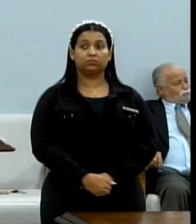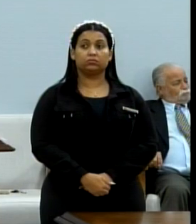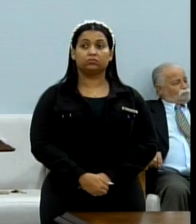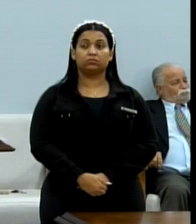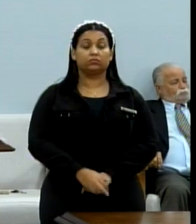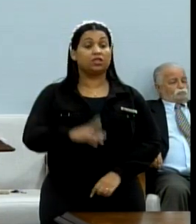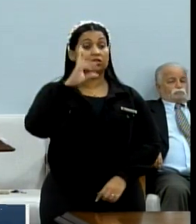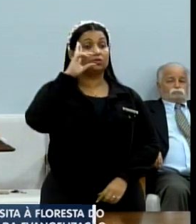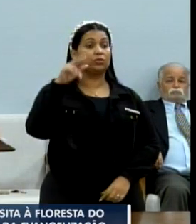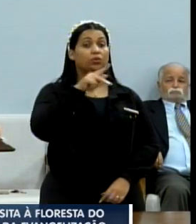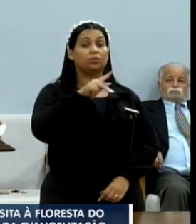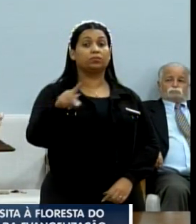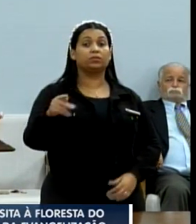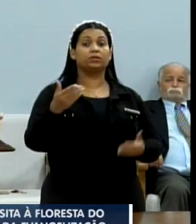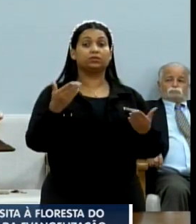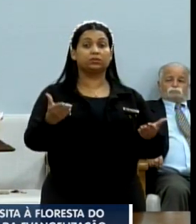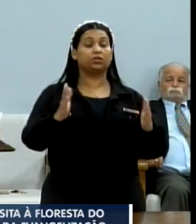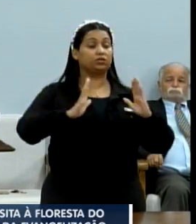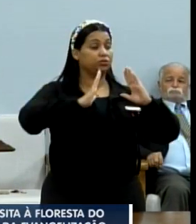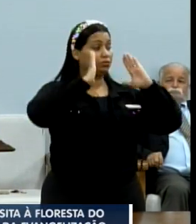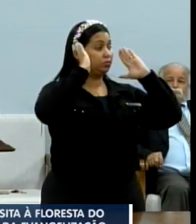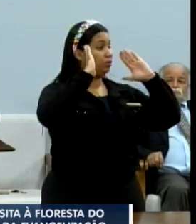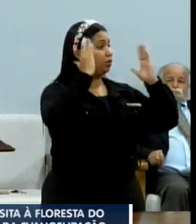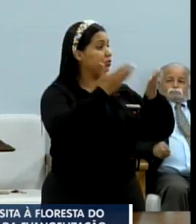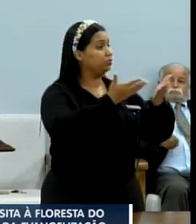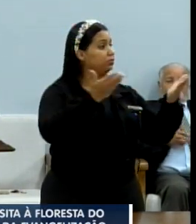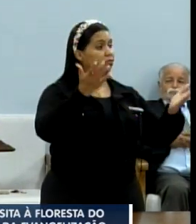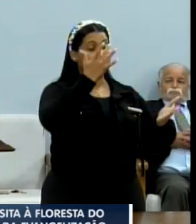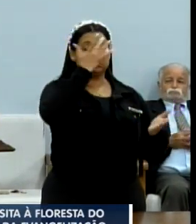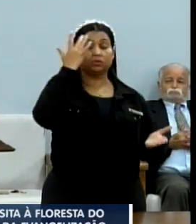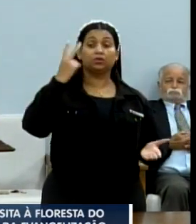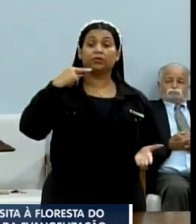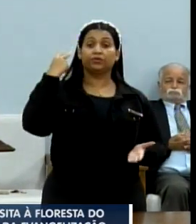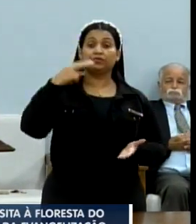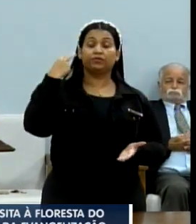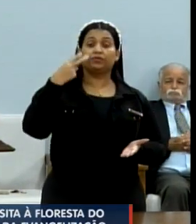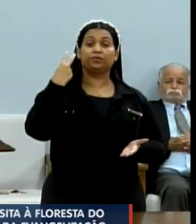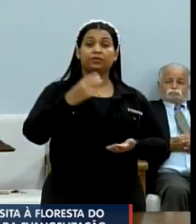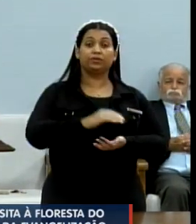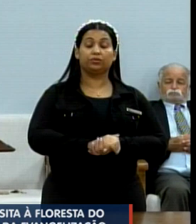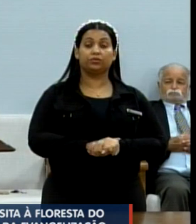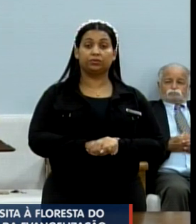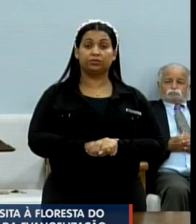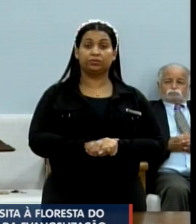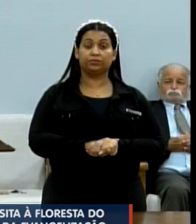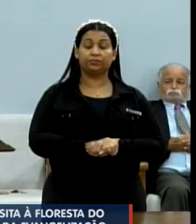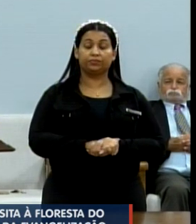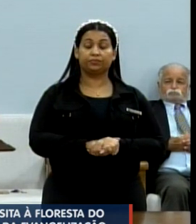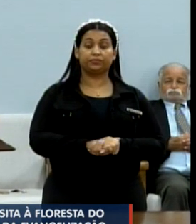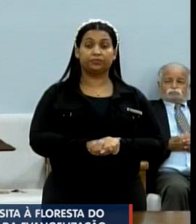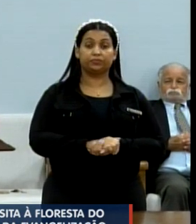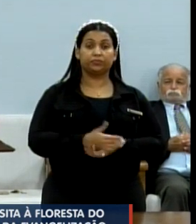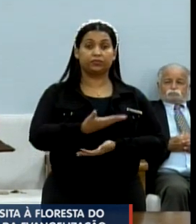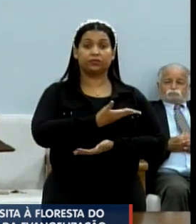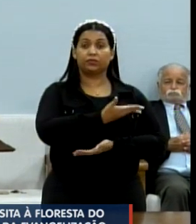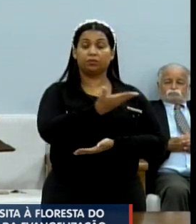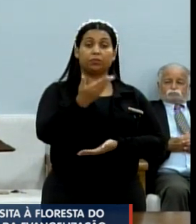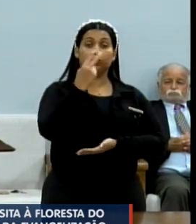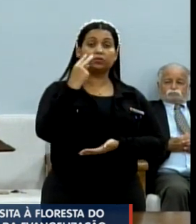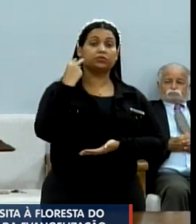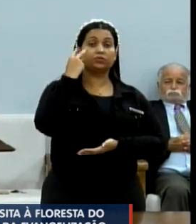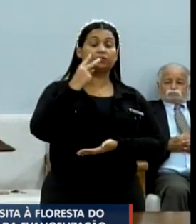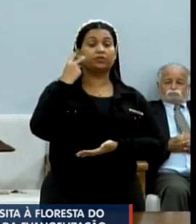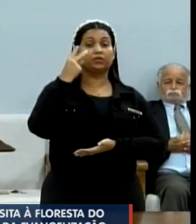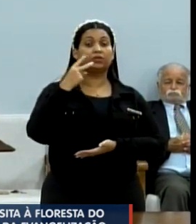Sr. Presidente Paulo Pauleira, demais vereadores, componentes da mesa de diretor de trabalho, queridos vereadores